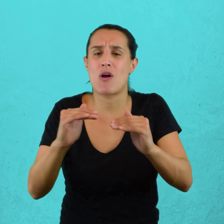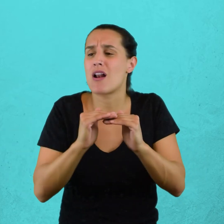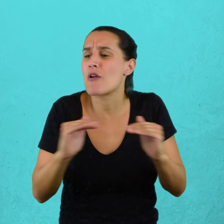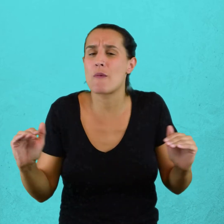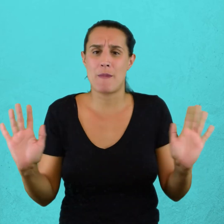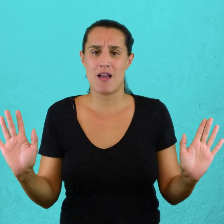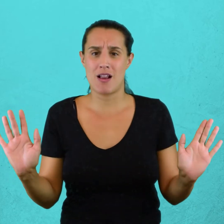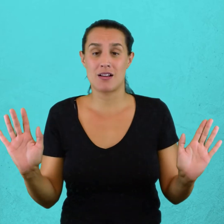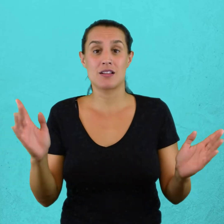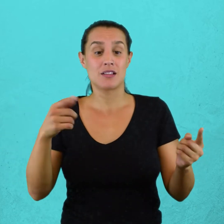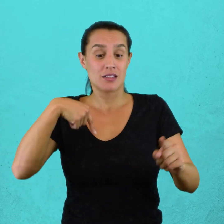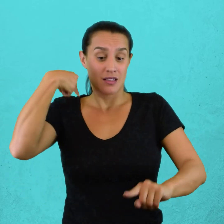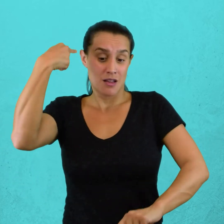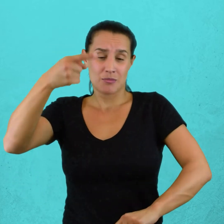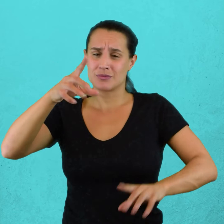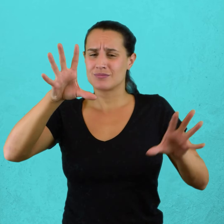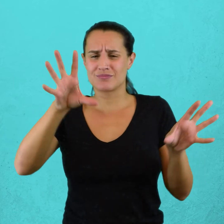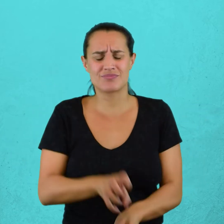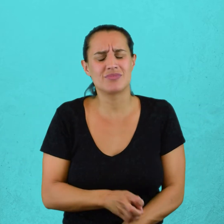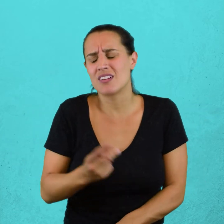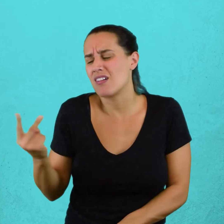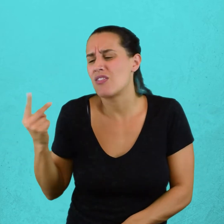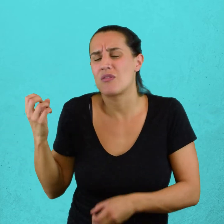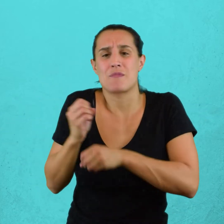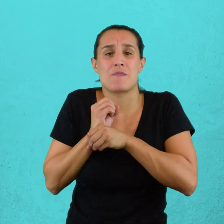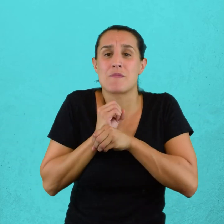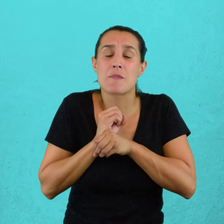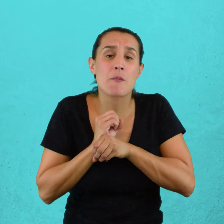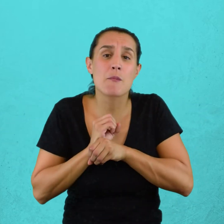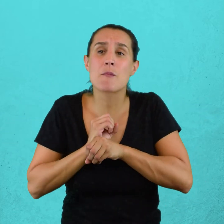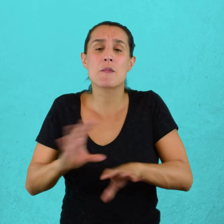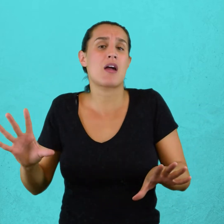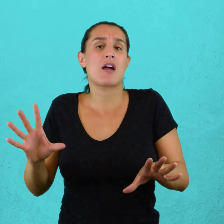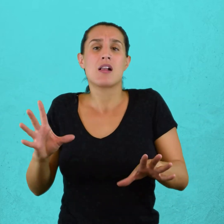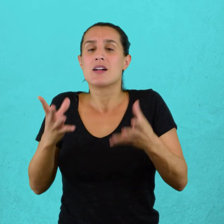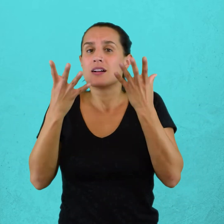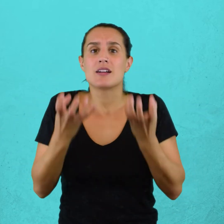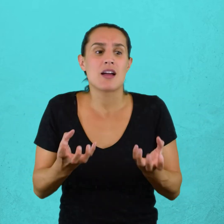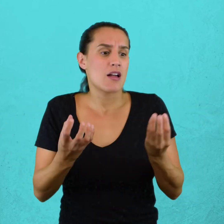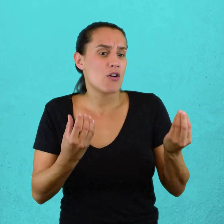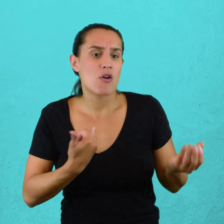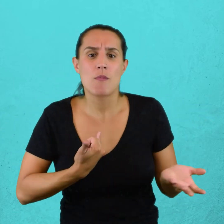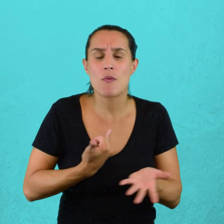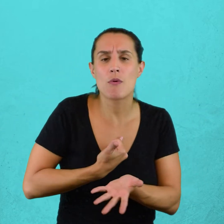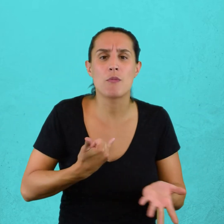Del nuevo desastre, brotaron nuevas llamaradas del dolorido amor. Un loco anhelo de redimir,